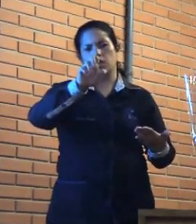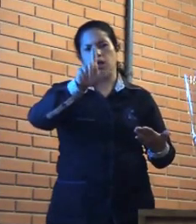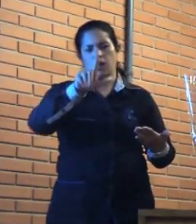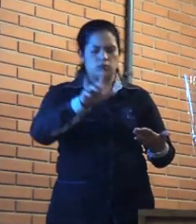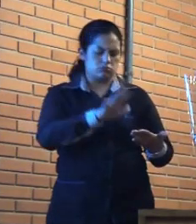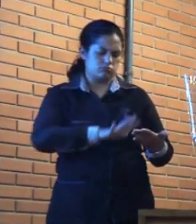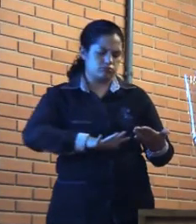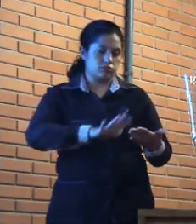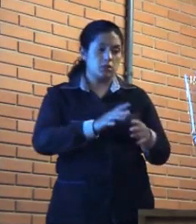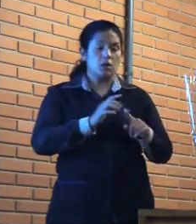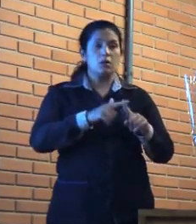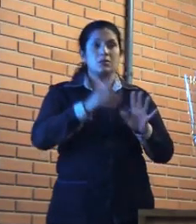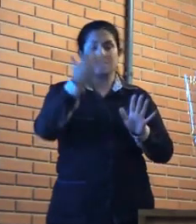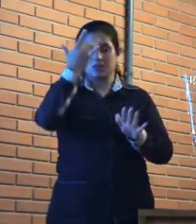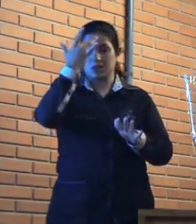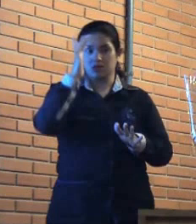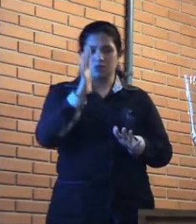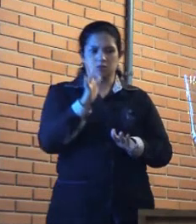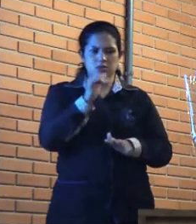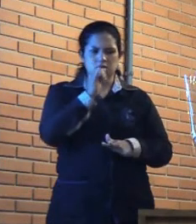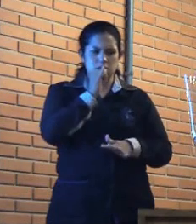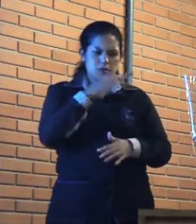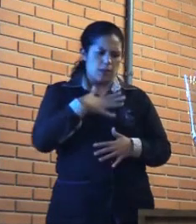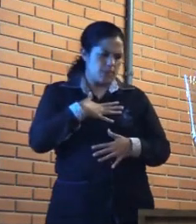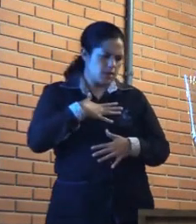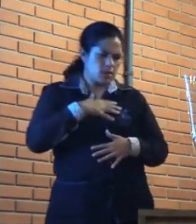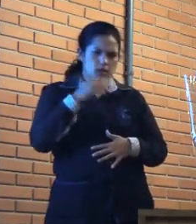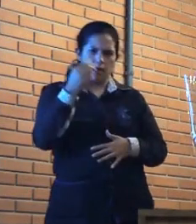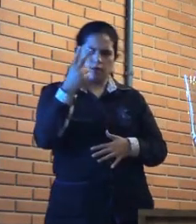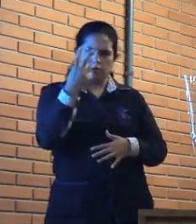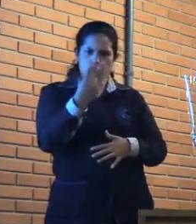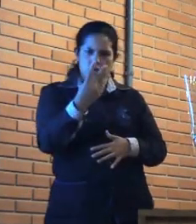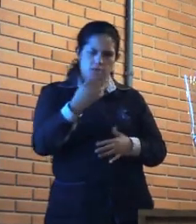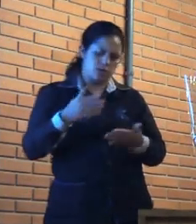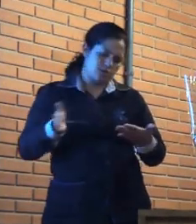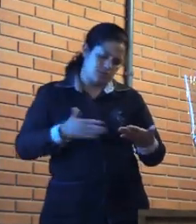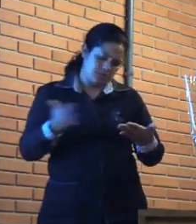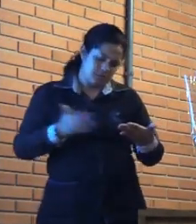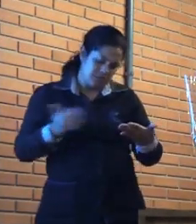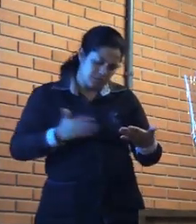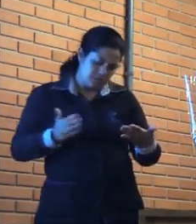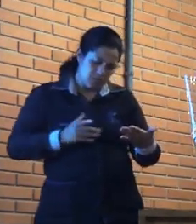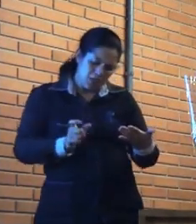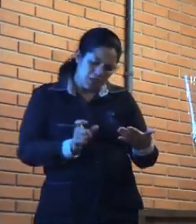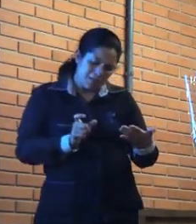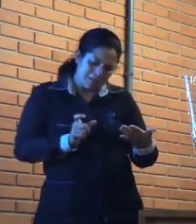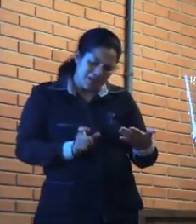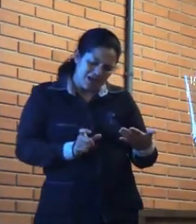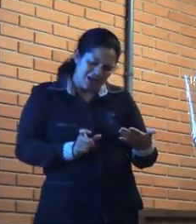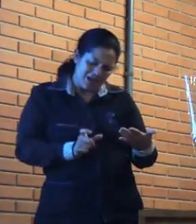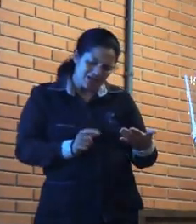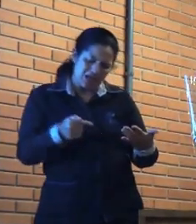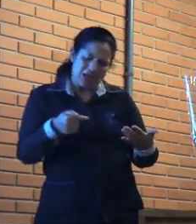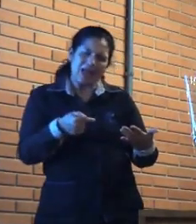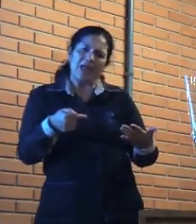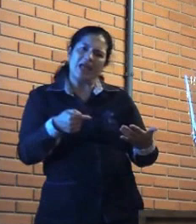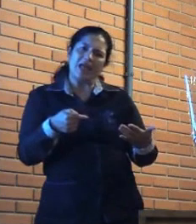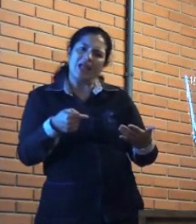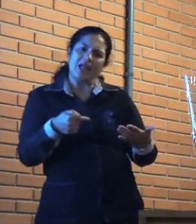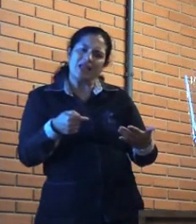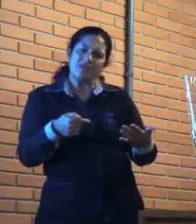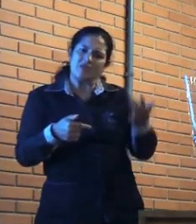Eu não sei, mas na página aqui minha está 23. Tem uma palavra lá que ela está com o if. Eu não sei se